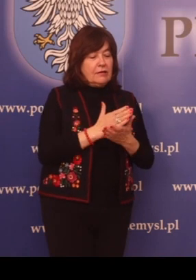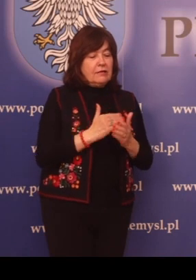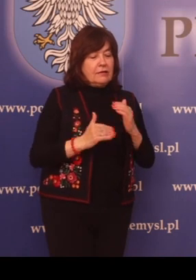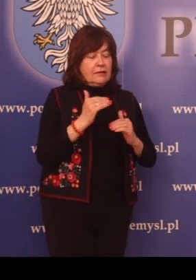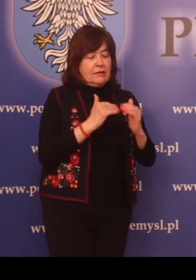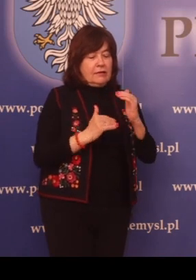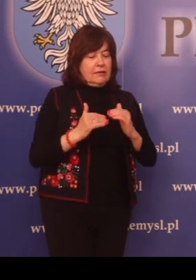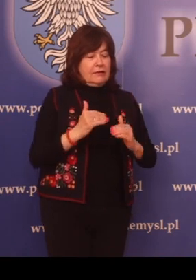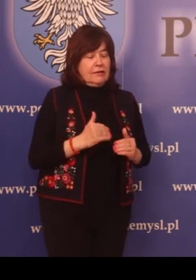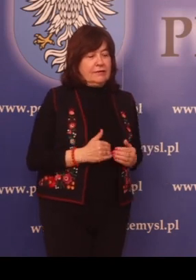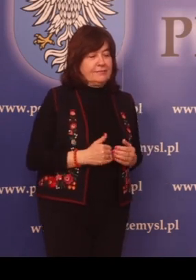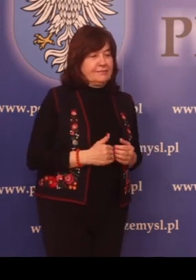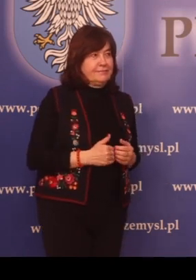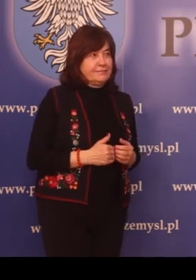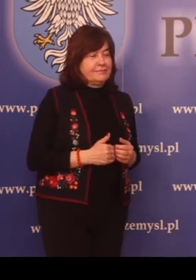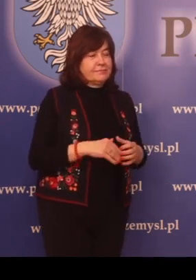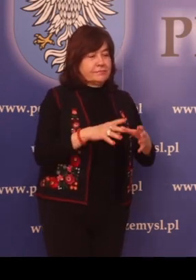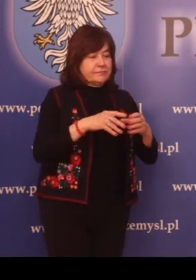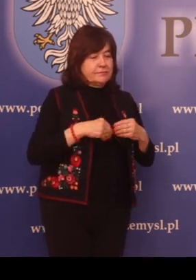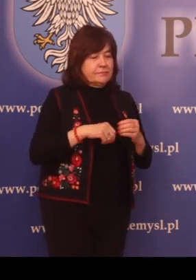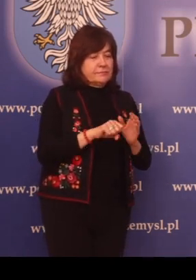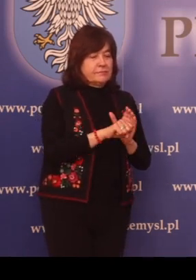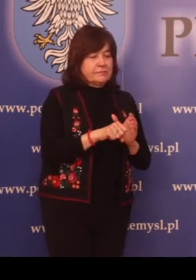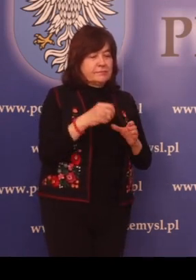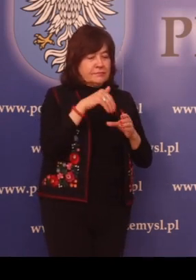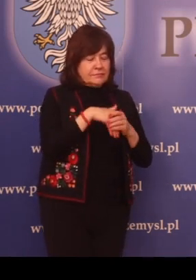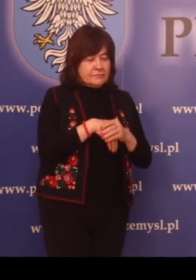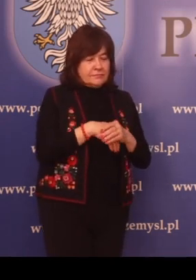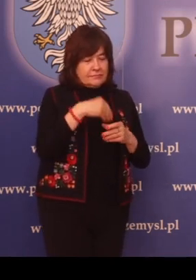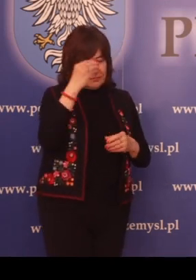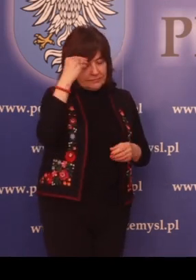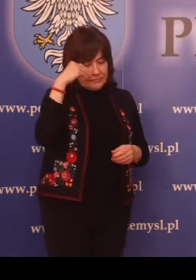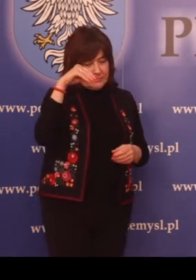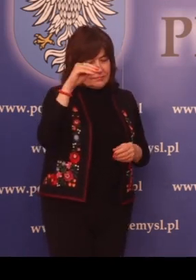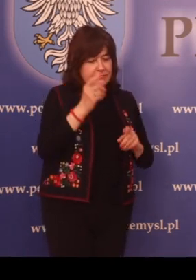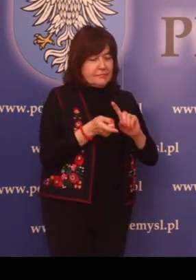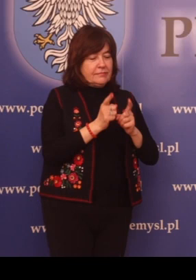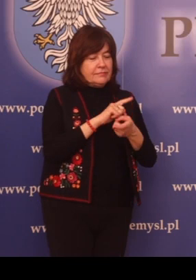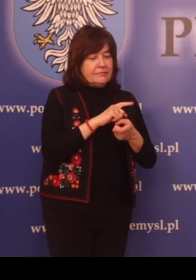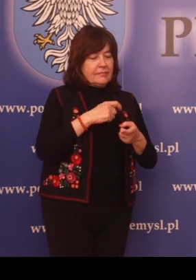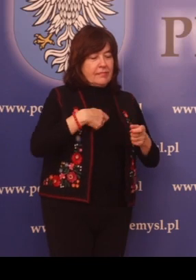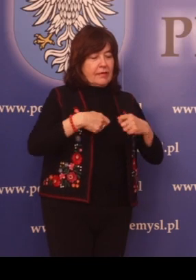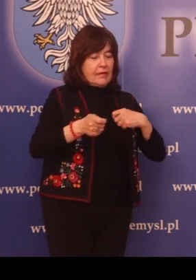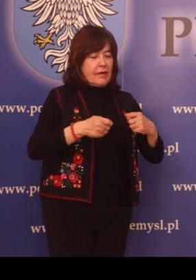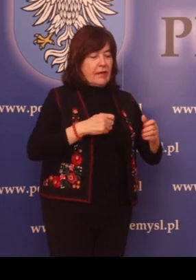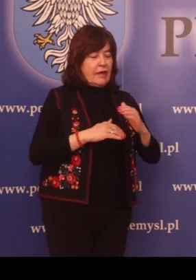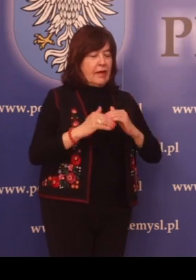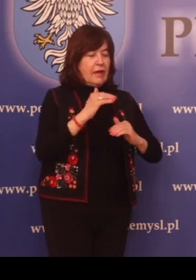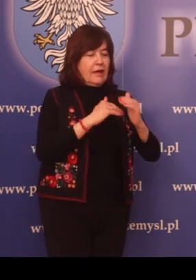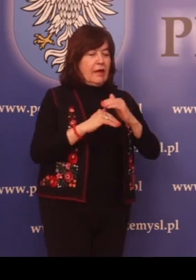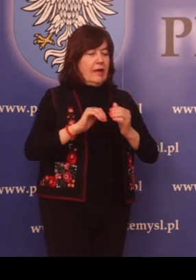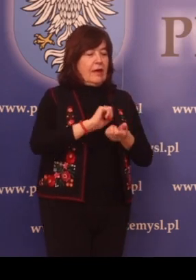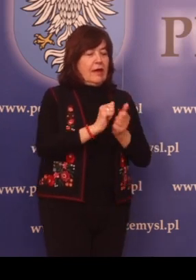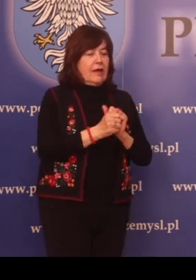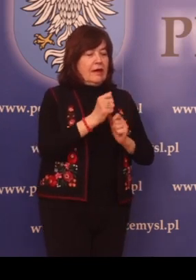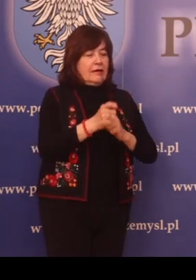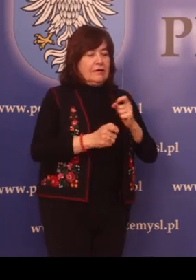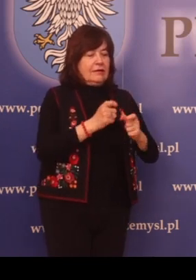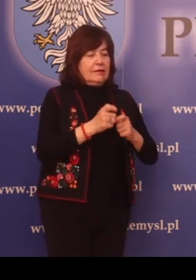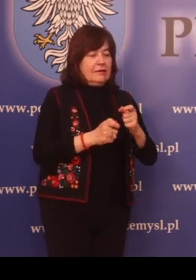budowy. Przyjmowanie od inwestora zawiadomień o zmianie kierownika budowy lub robót,